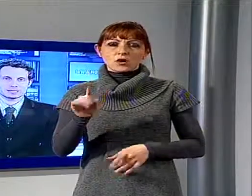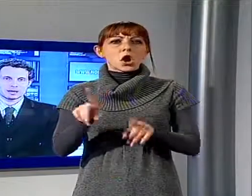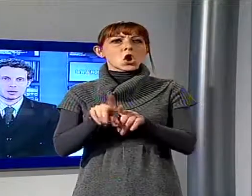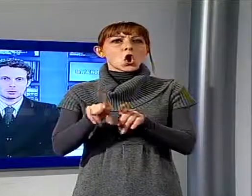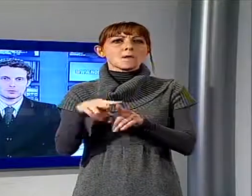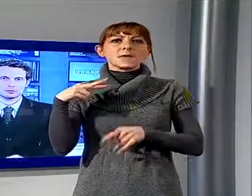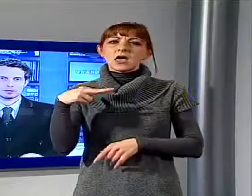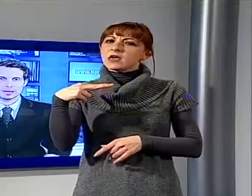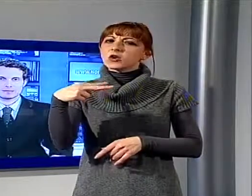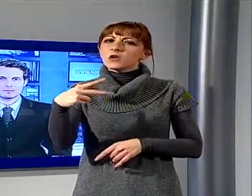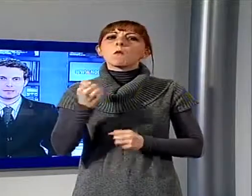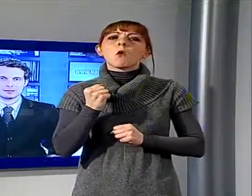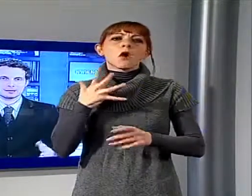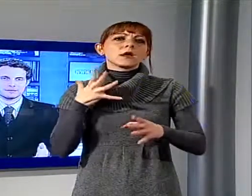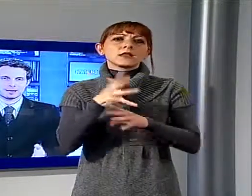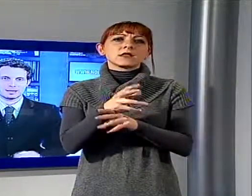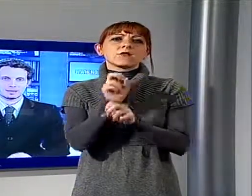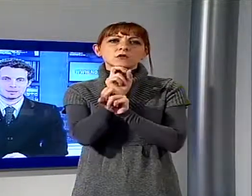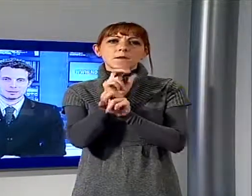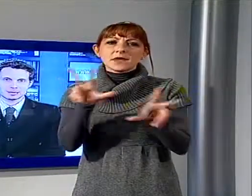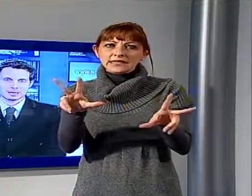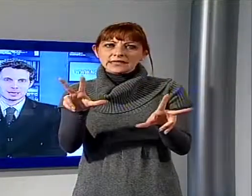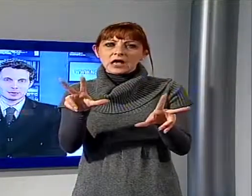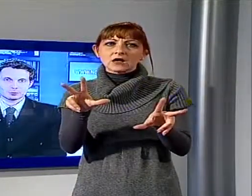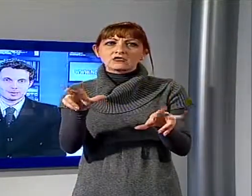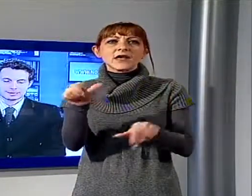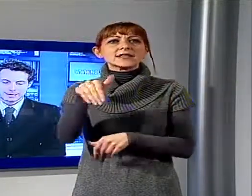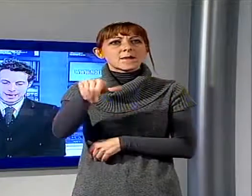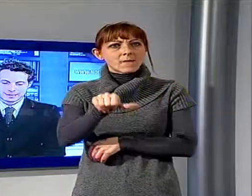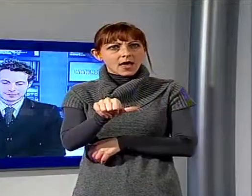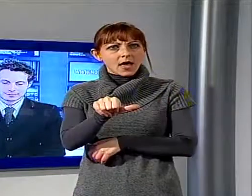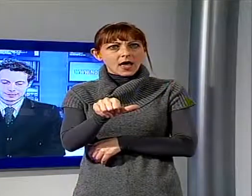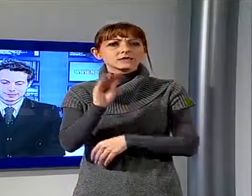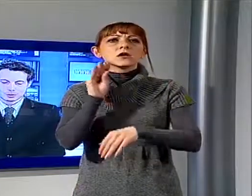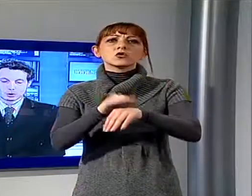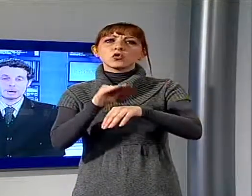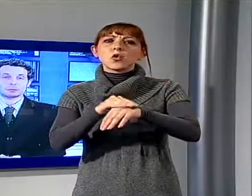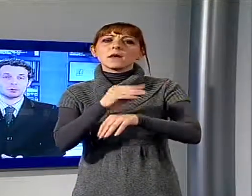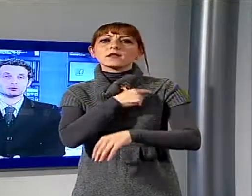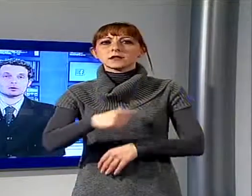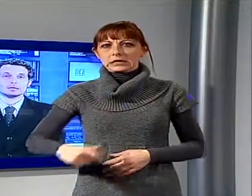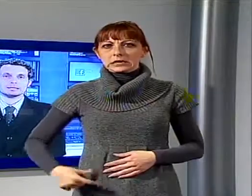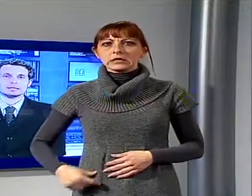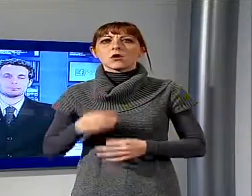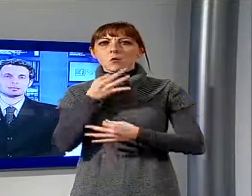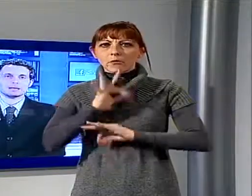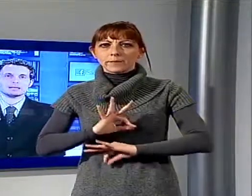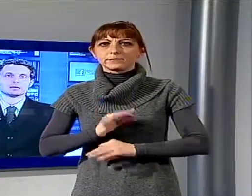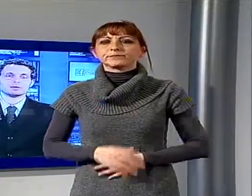intervenire in diretta con i vostri SMS e fare direttamente le domande al Sindaco. A proposito